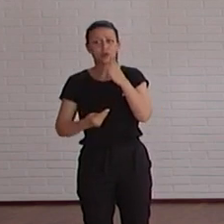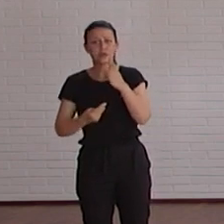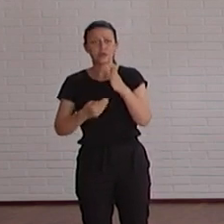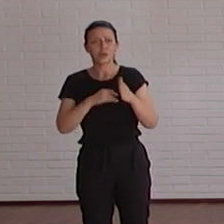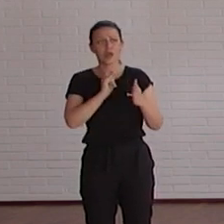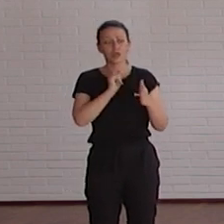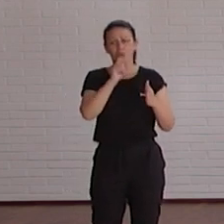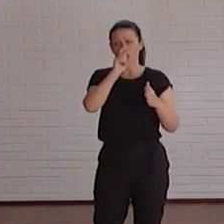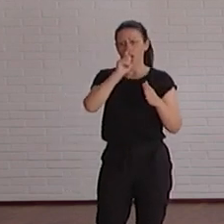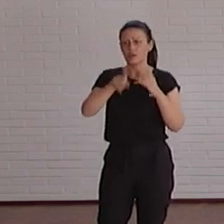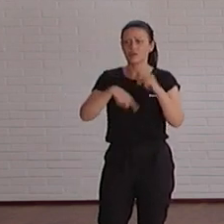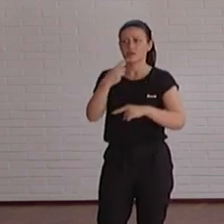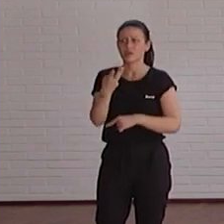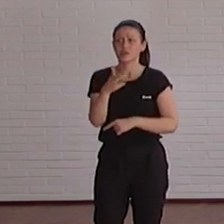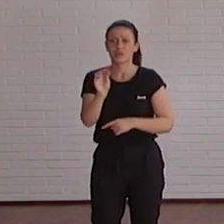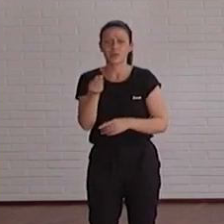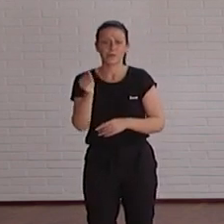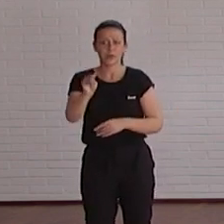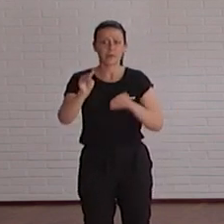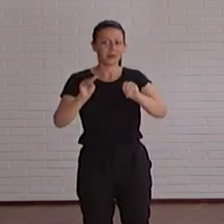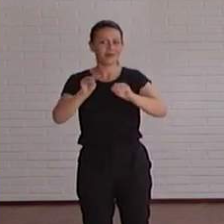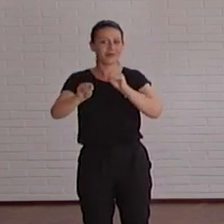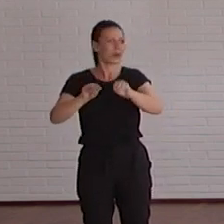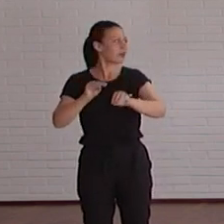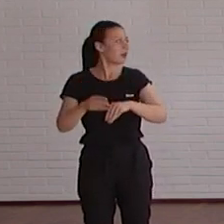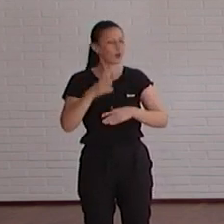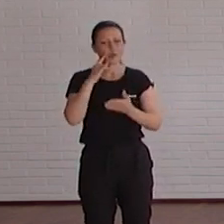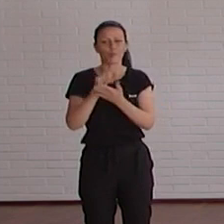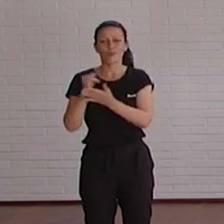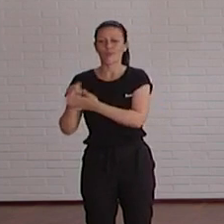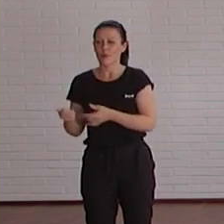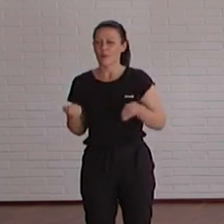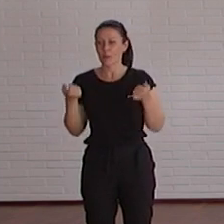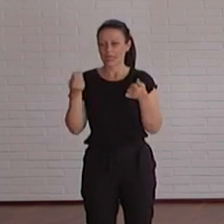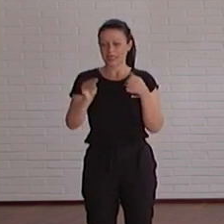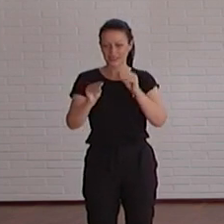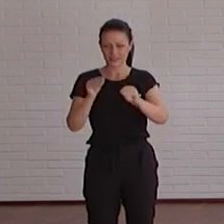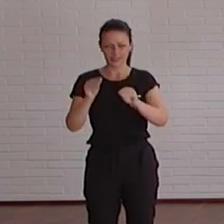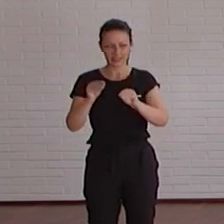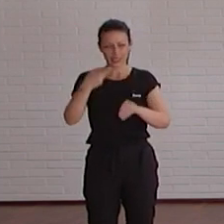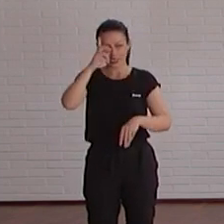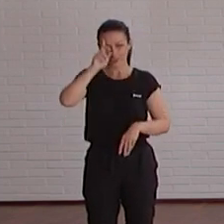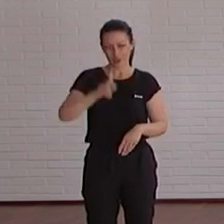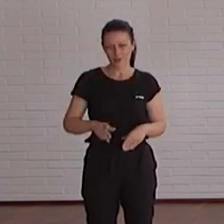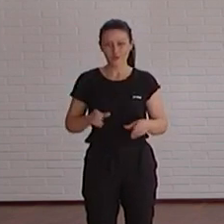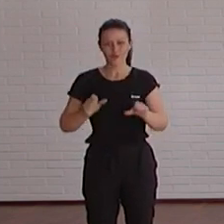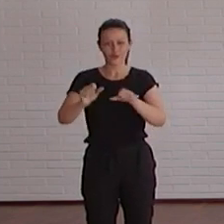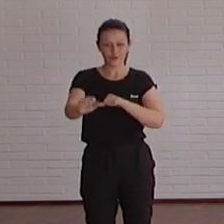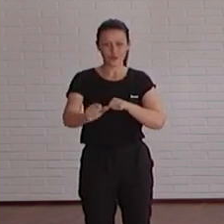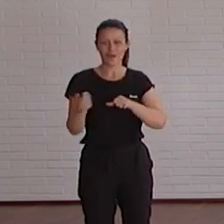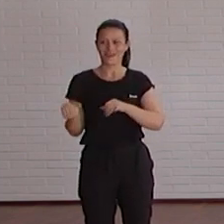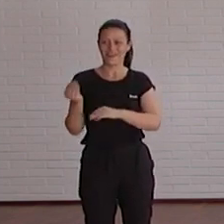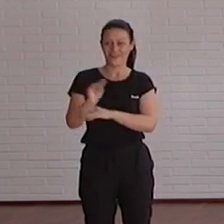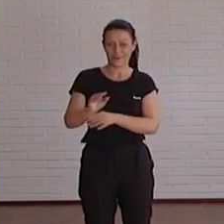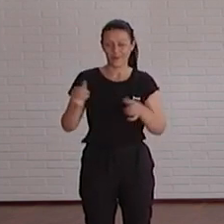siguiente les aparecían treinta más y era porque íbamos añadiendo nuevas pruebas que no sabemos si en un futuro añadiremos más